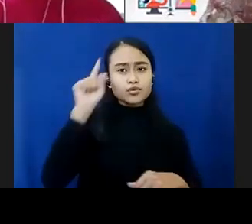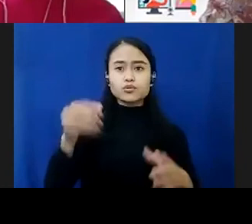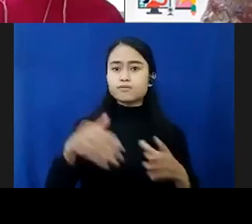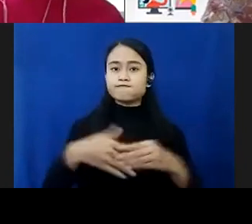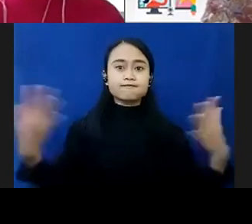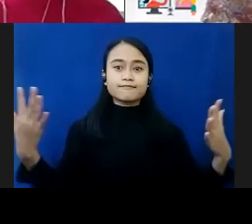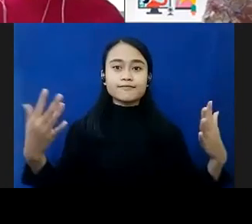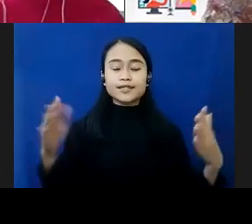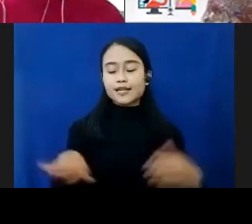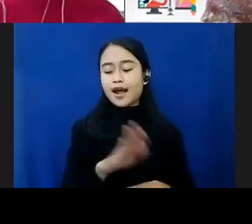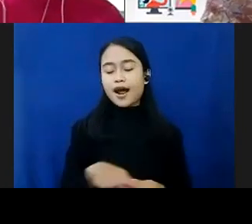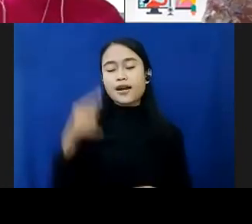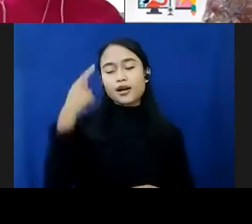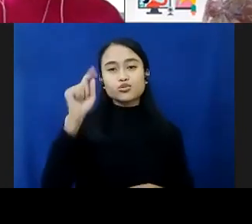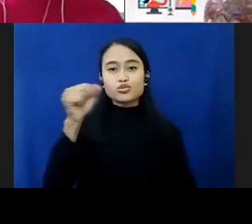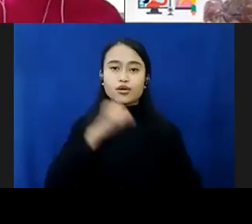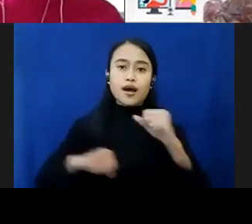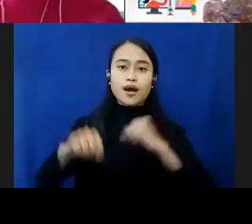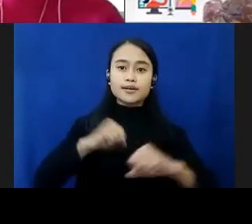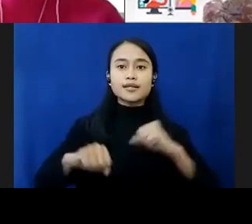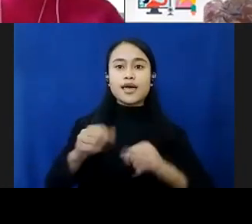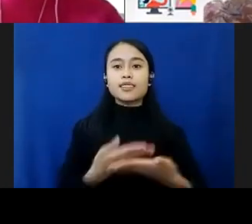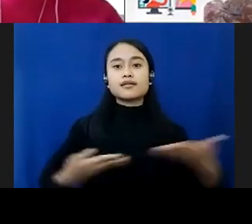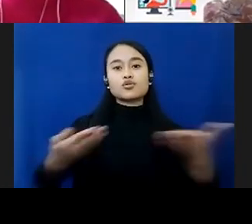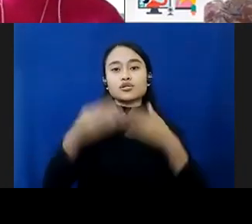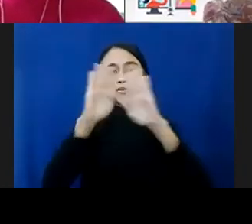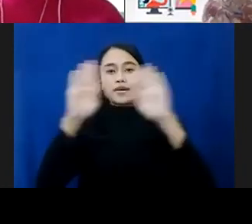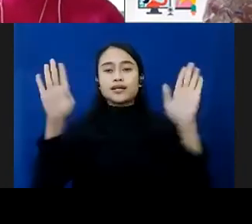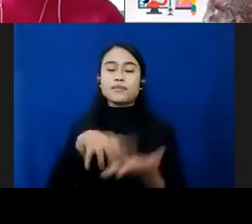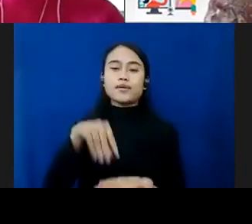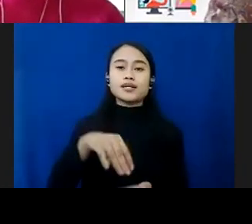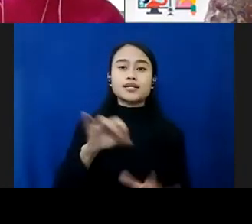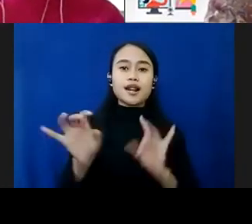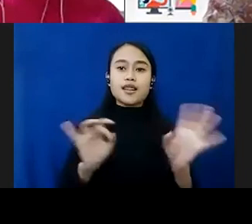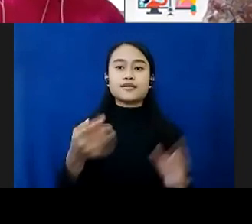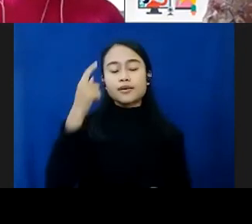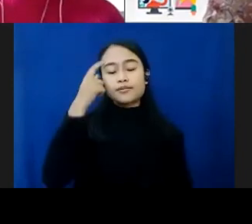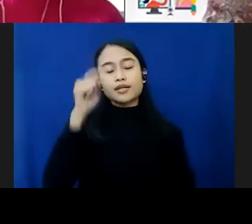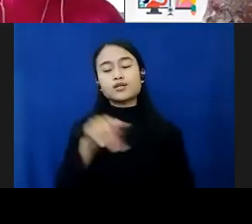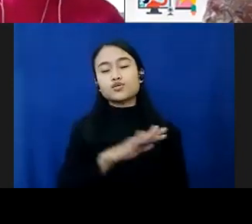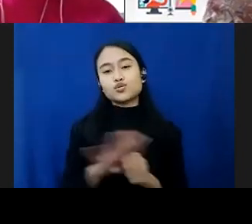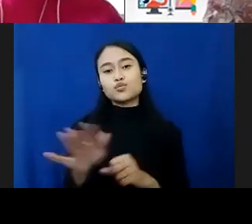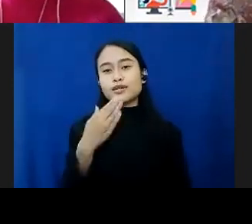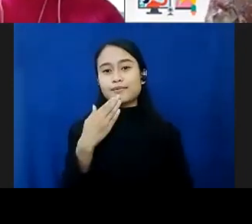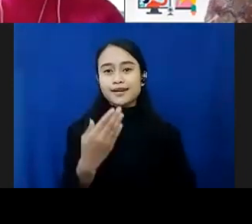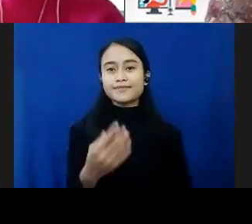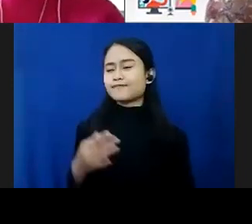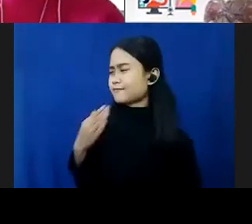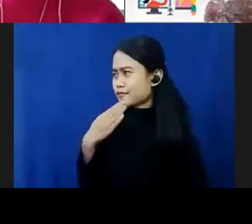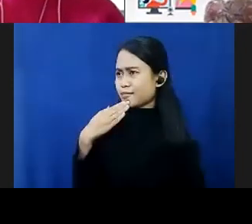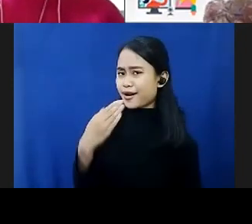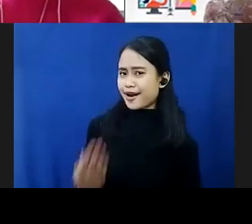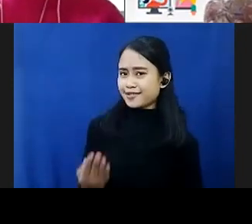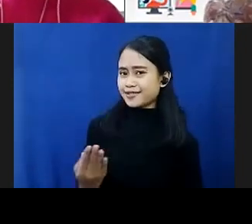beraktifitas untuk belajar dan ber-sosial media. Saya pikir ini terima kasih. Baik, terima kasih banyak kepada